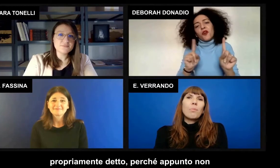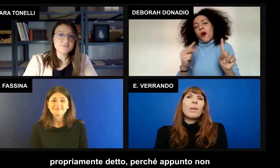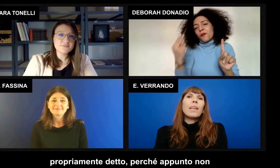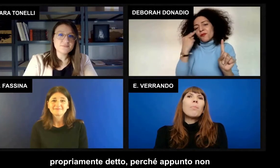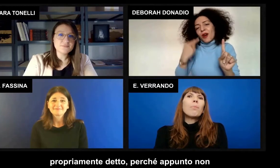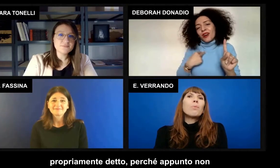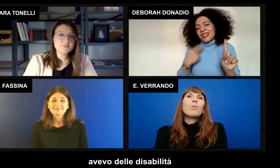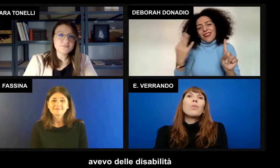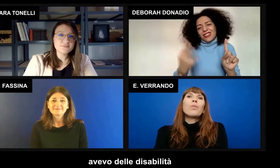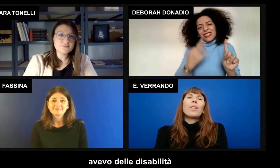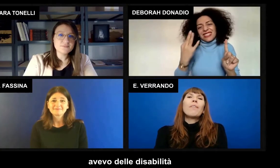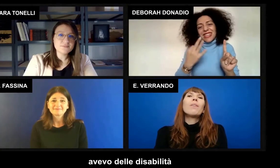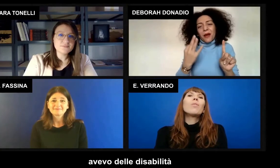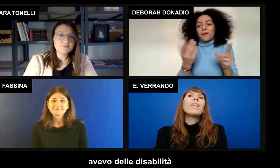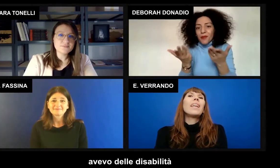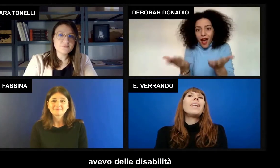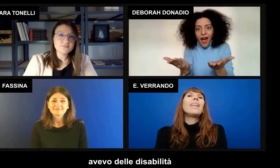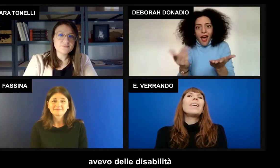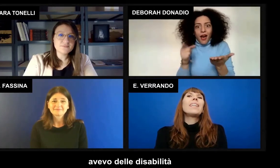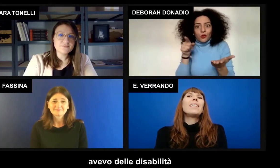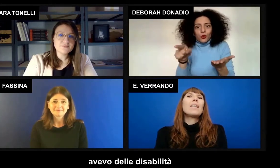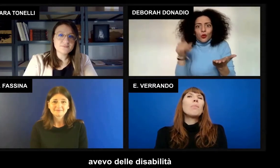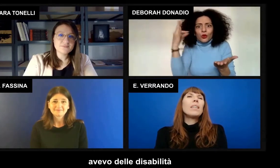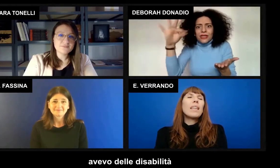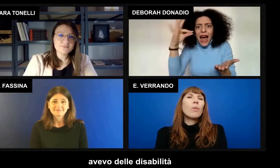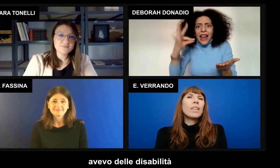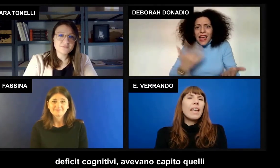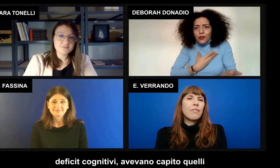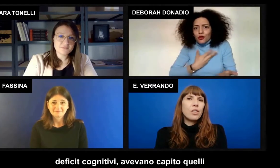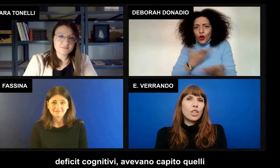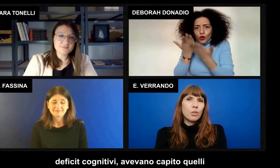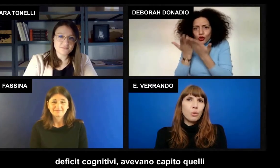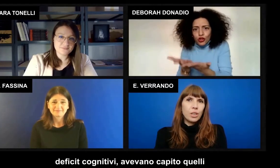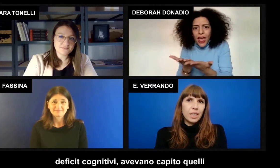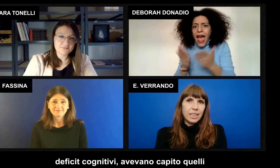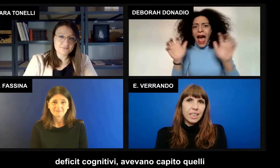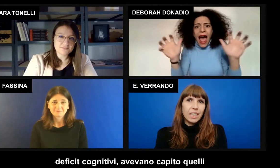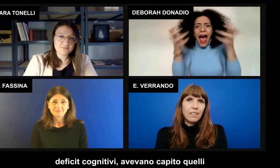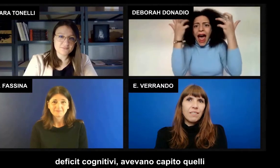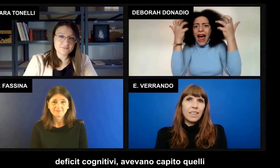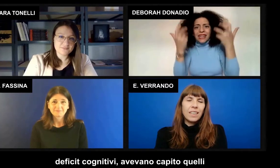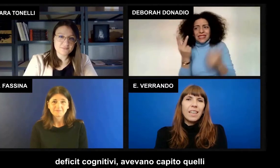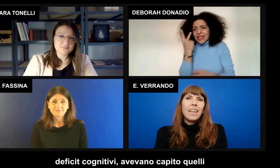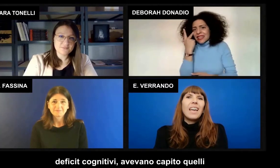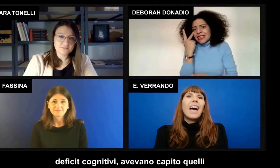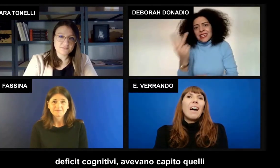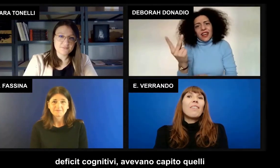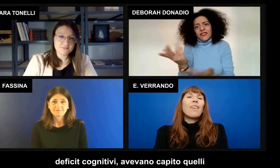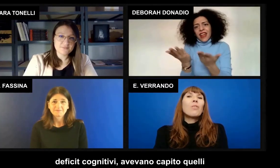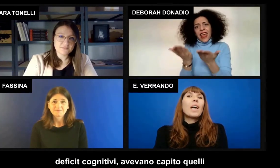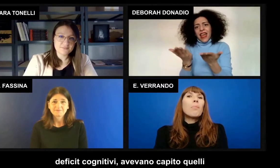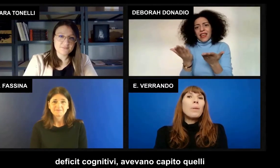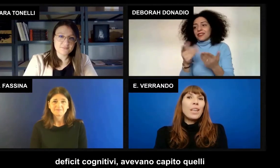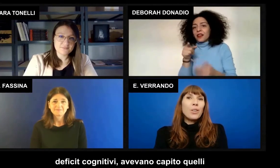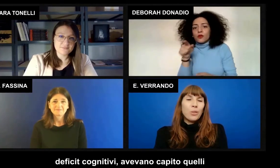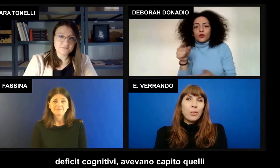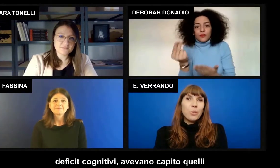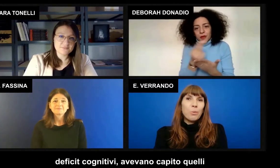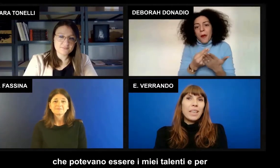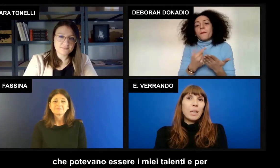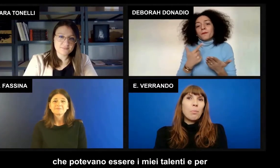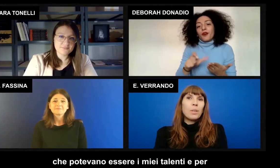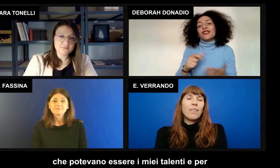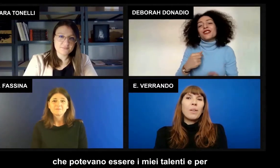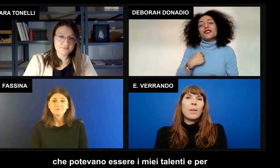perché appunto non avevo delle disabilità o dei deficit cognitivi, avevano capito